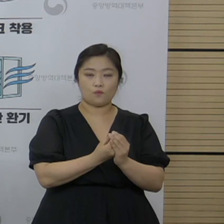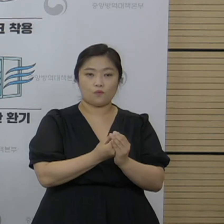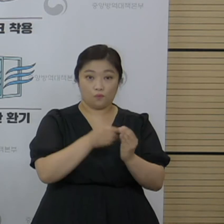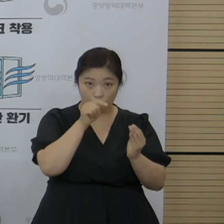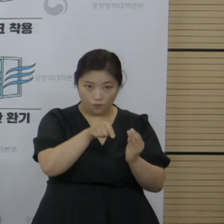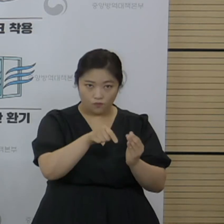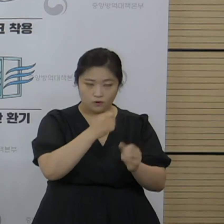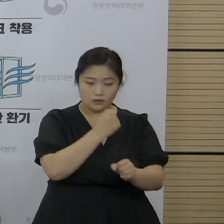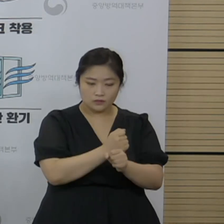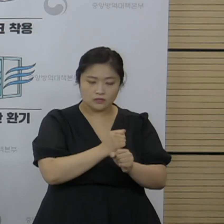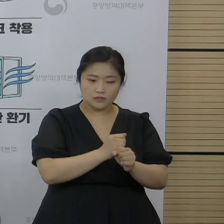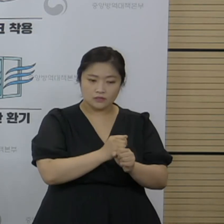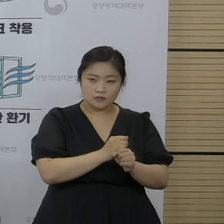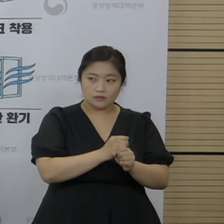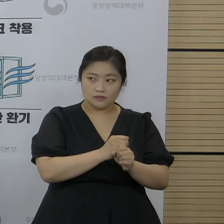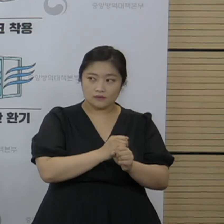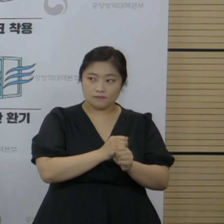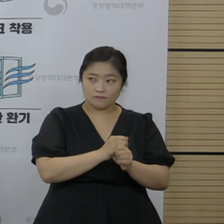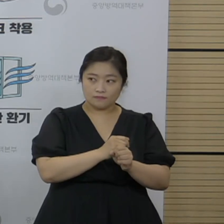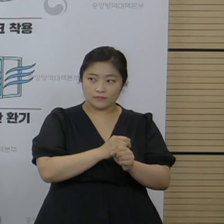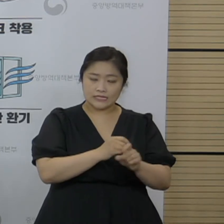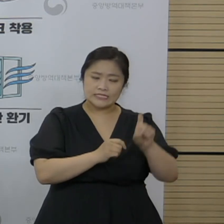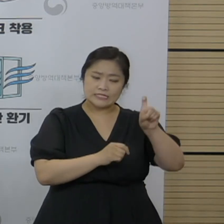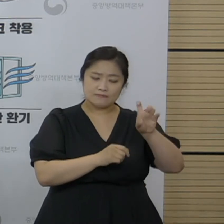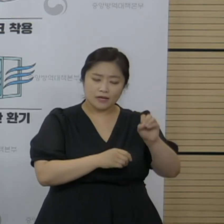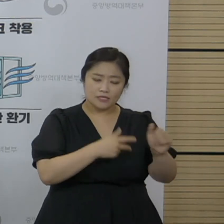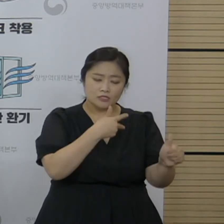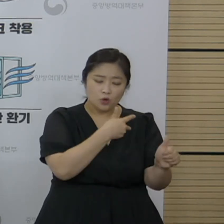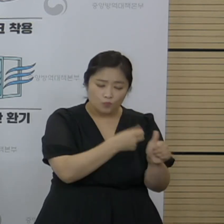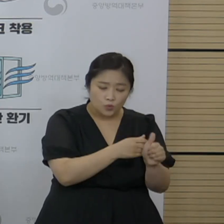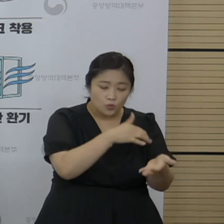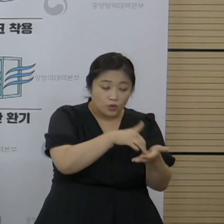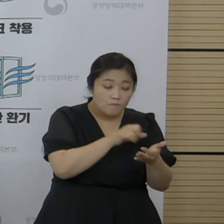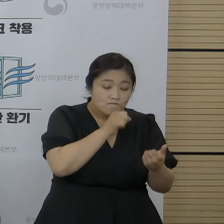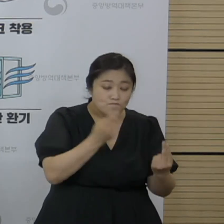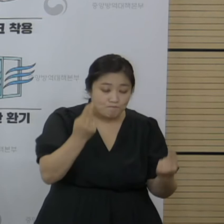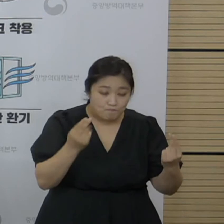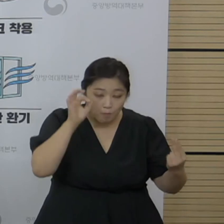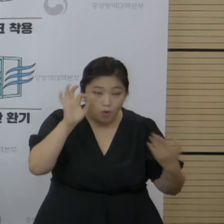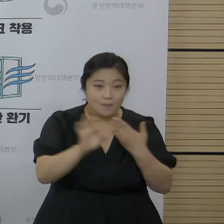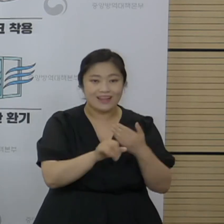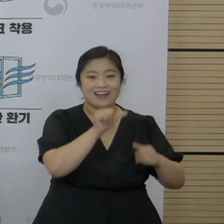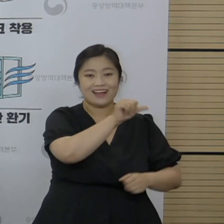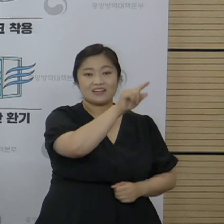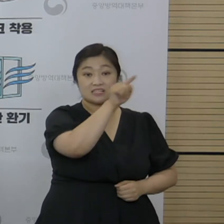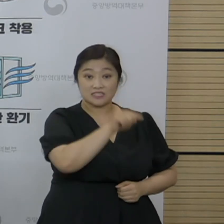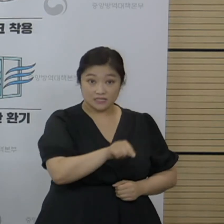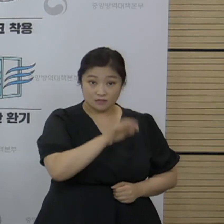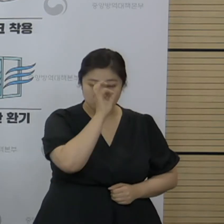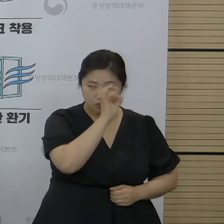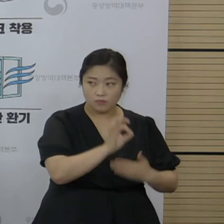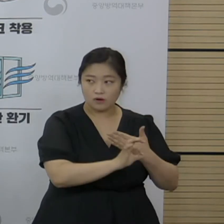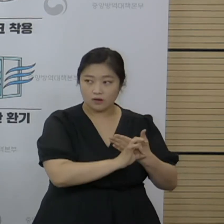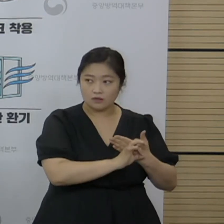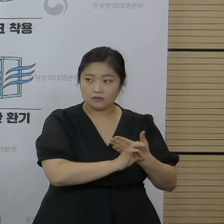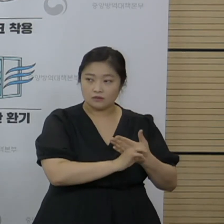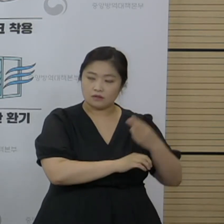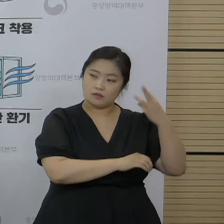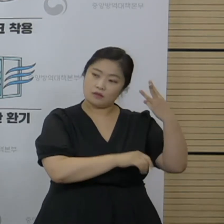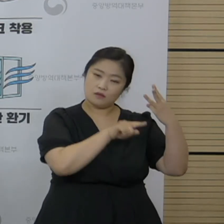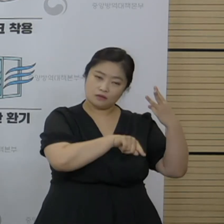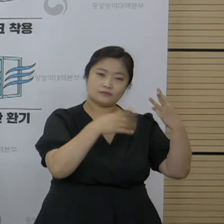해서 10만 접종 건당 백신 별로 비율을 보면 아스트라제네카는 3